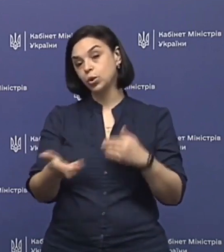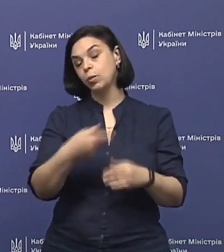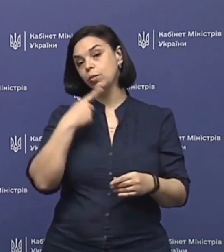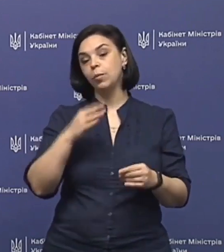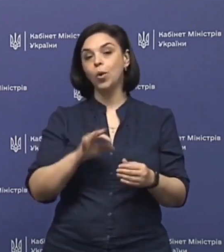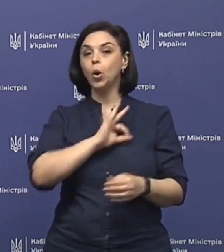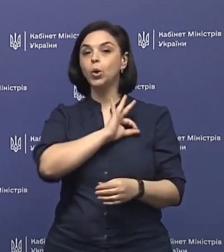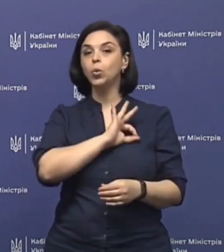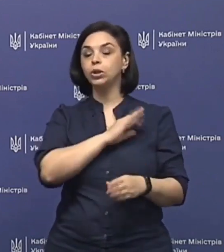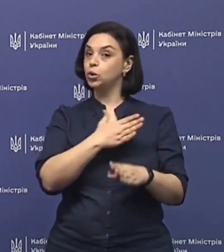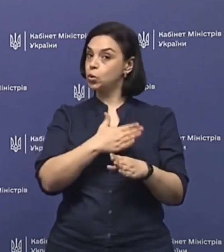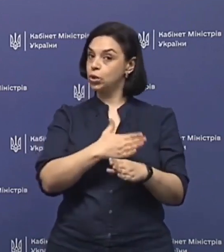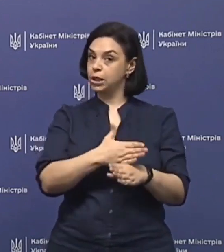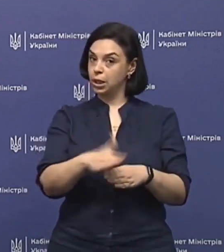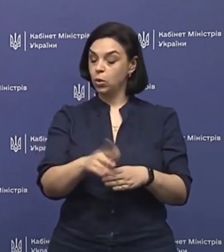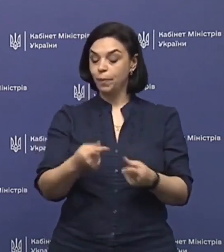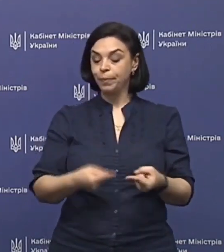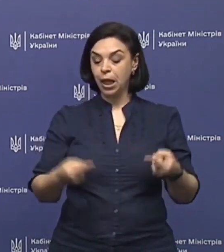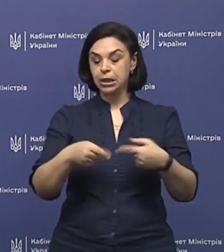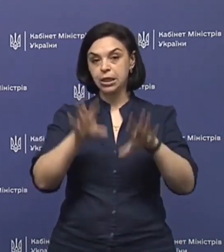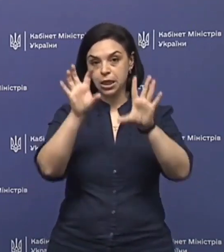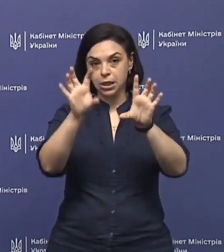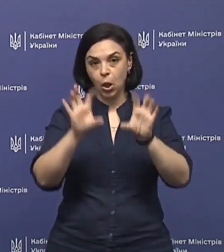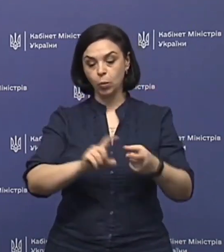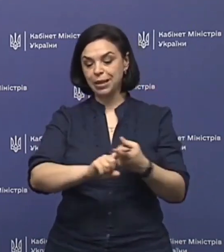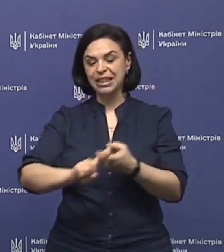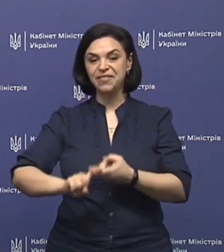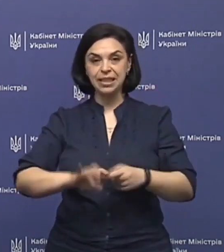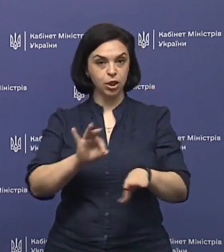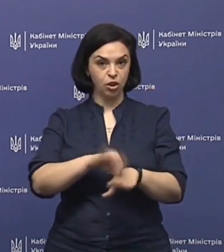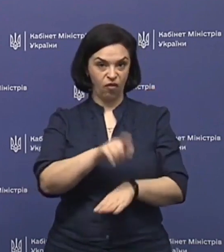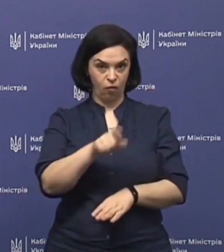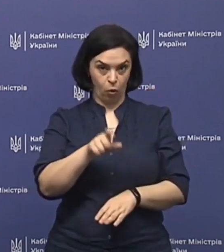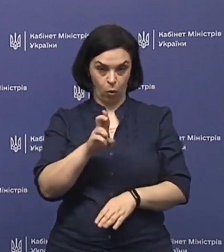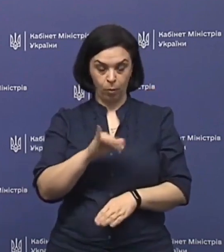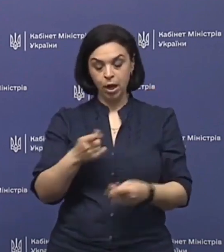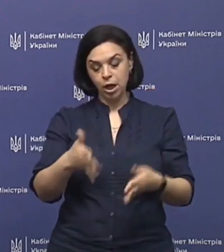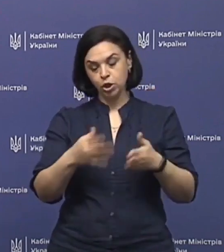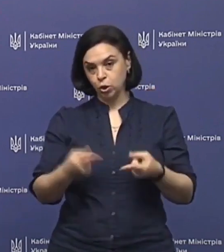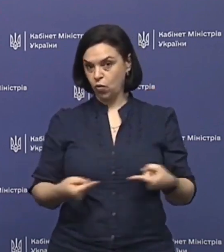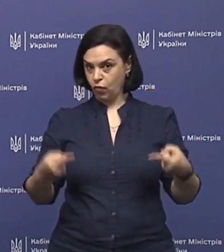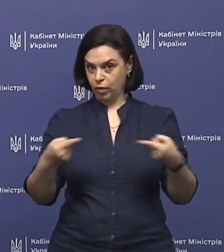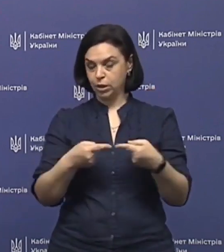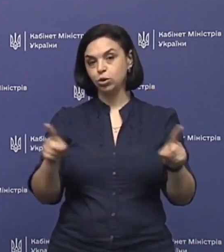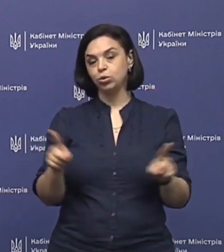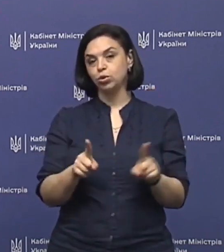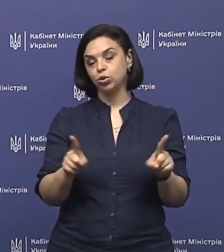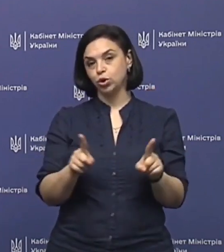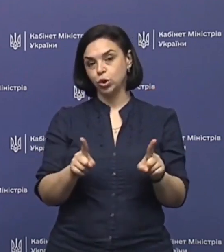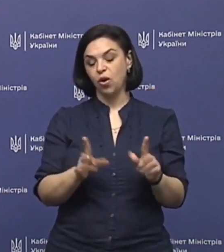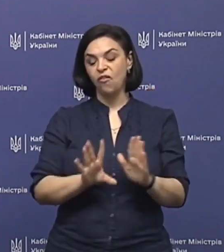кажемо про юридичну частину, то згідно з законом про інфекційні хвороби, чітко визначено, що